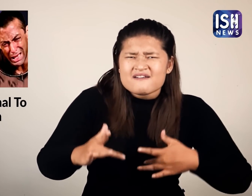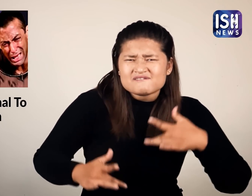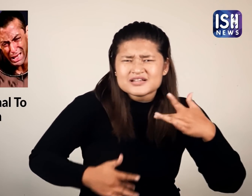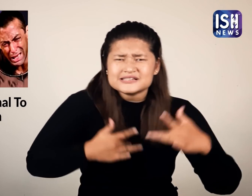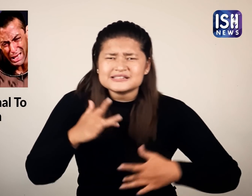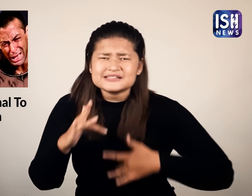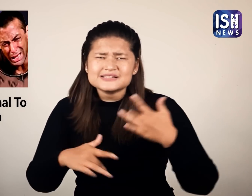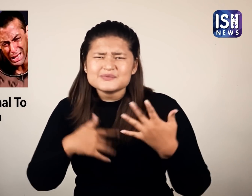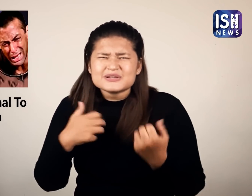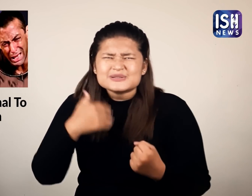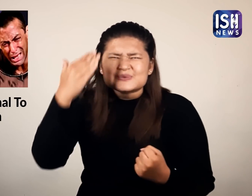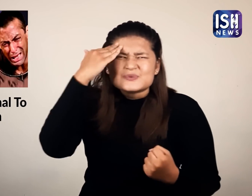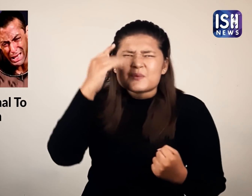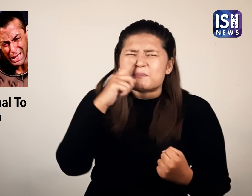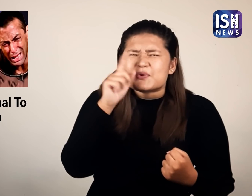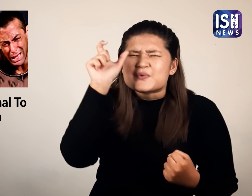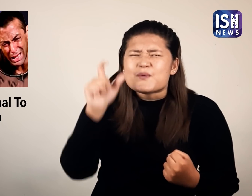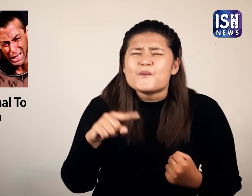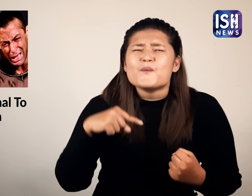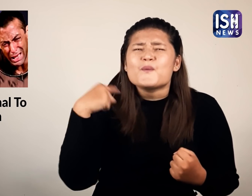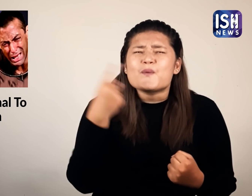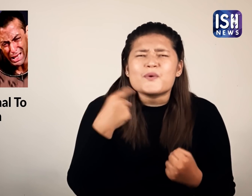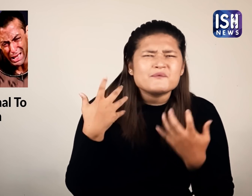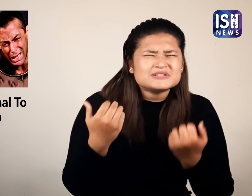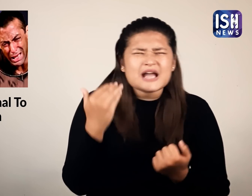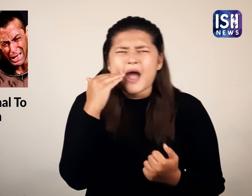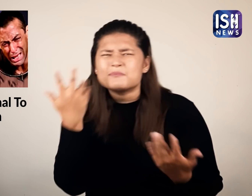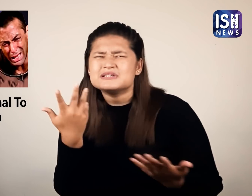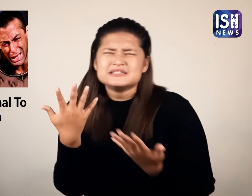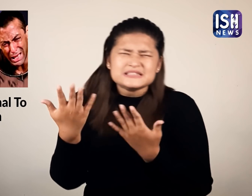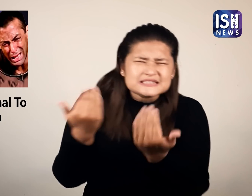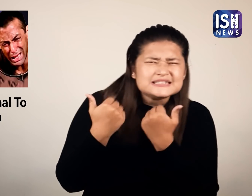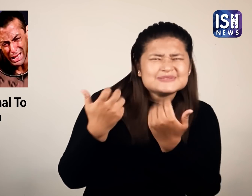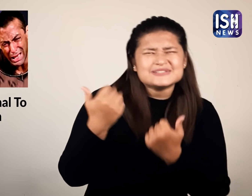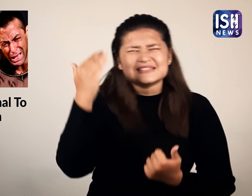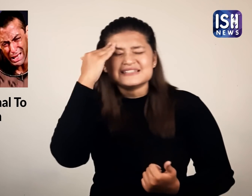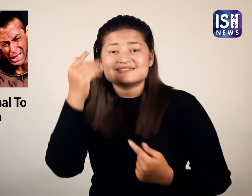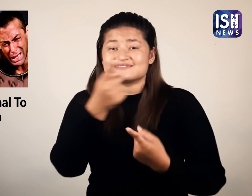तब लोग यह जान्दे के लिए और भी उत्साहित हो गए कि लड़की कौन है